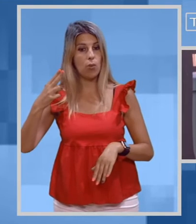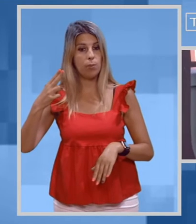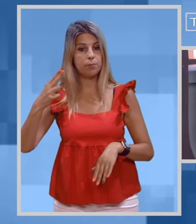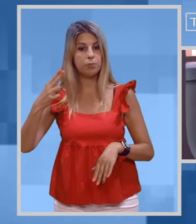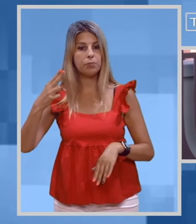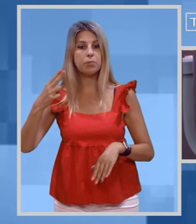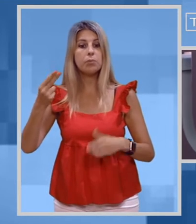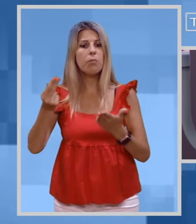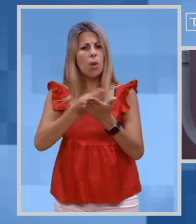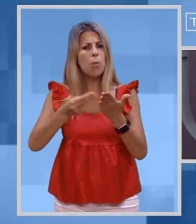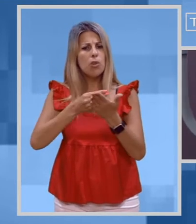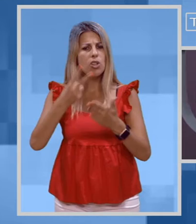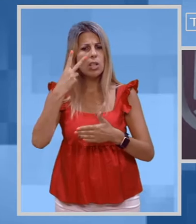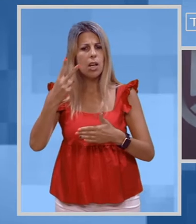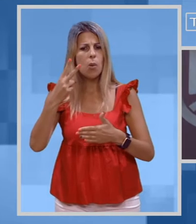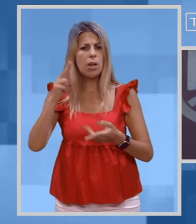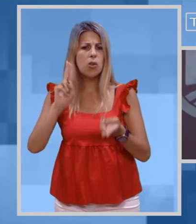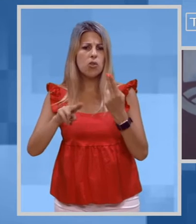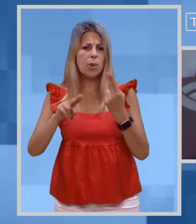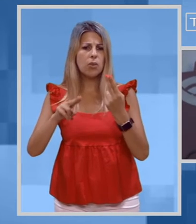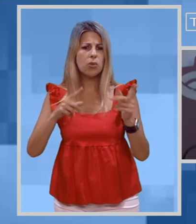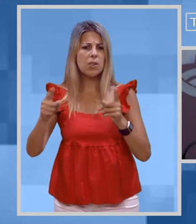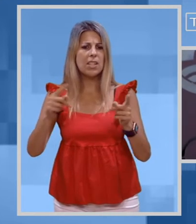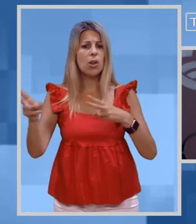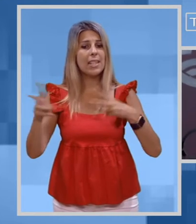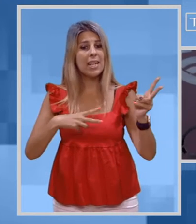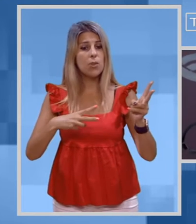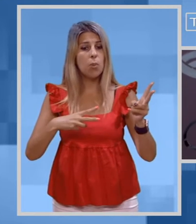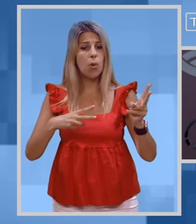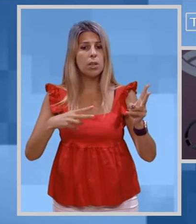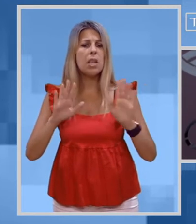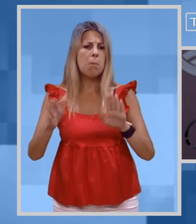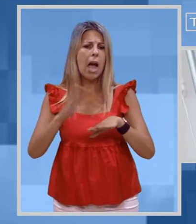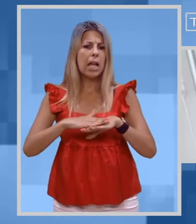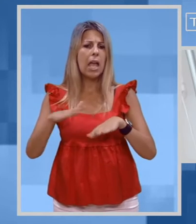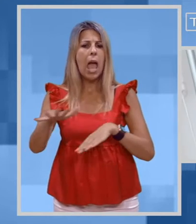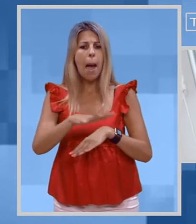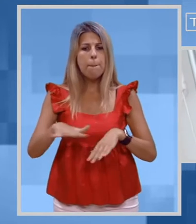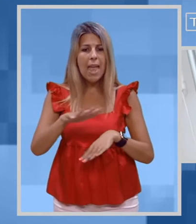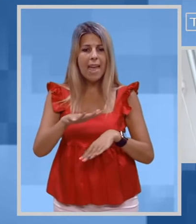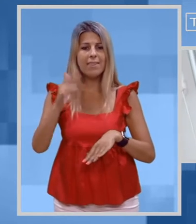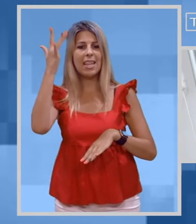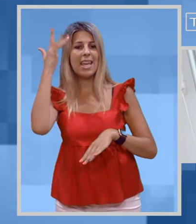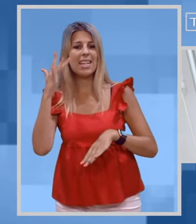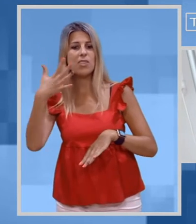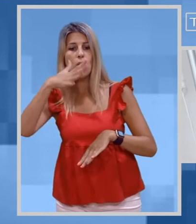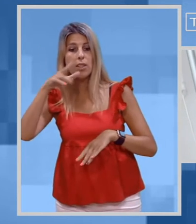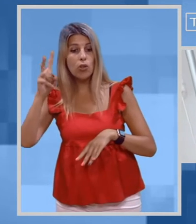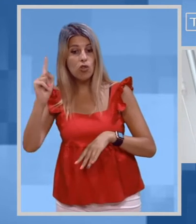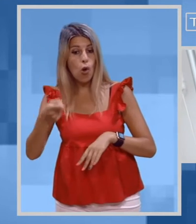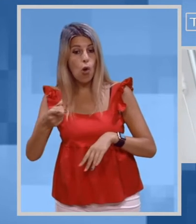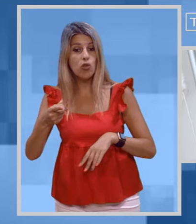I progetti riguardano principalmente il settore dei trasporti, ma anche l'ambiente, la mitigazione del rischio